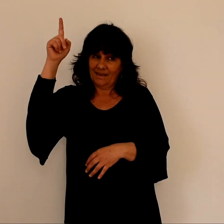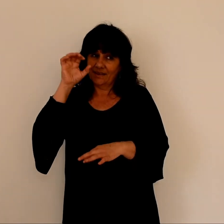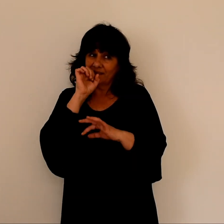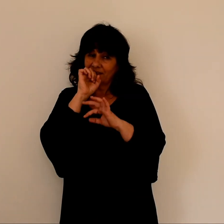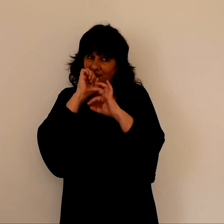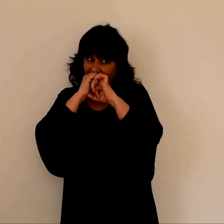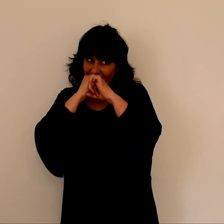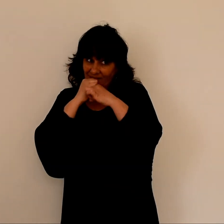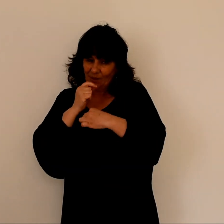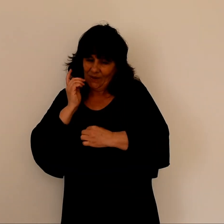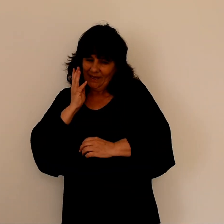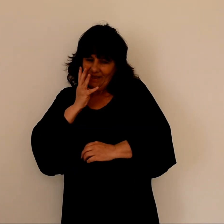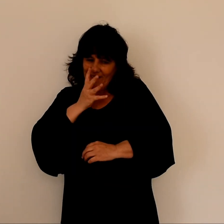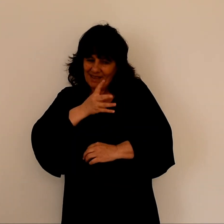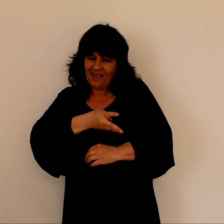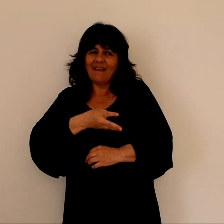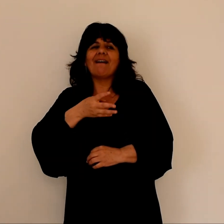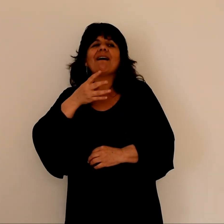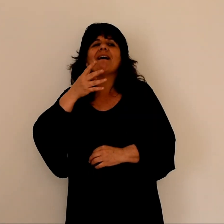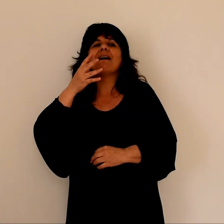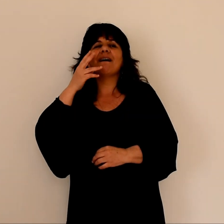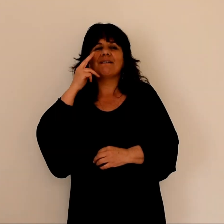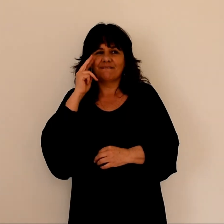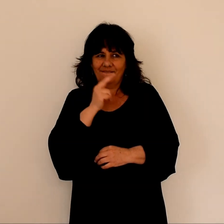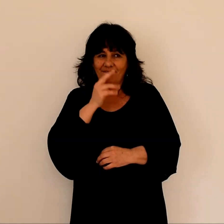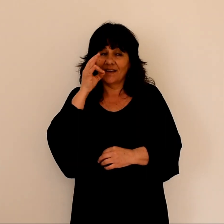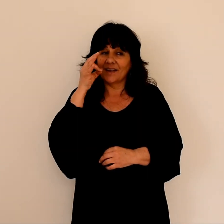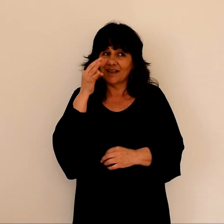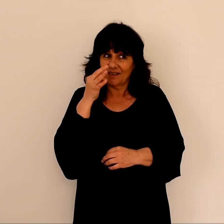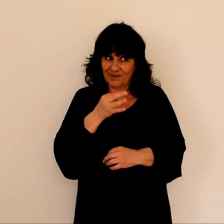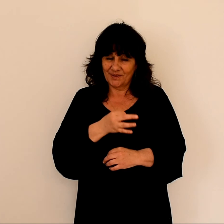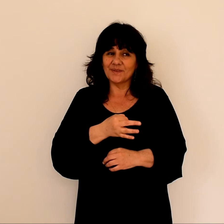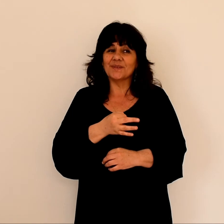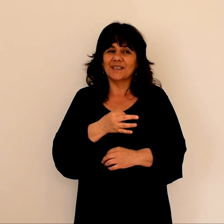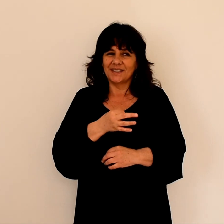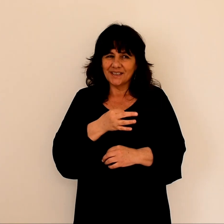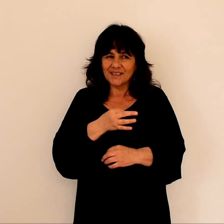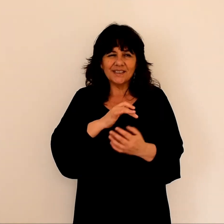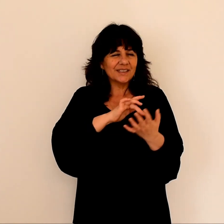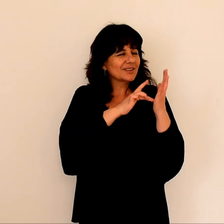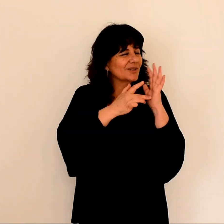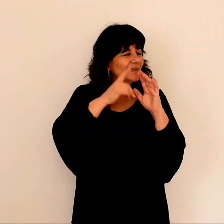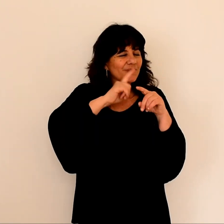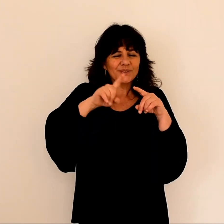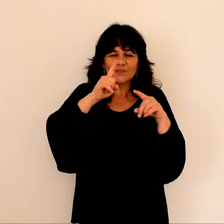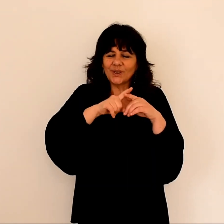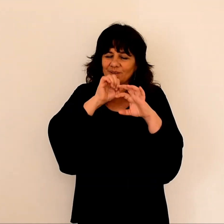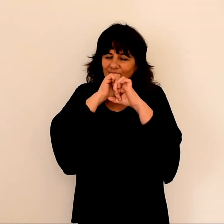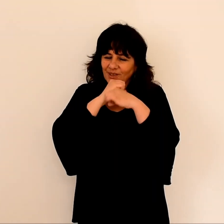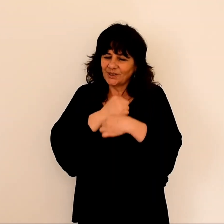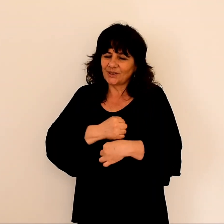secret Ton Père qui voit au plus secret te le rendra